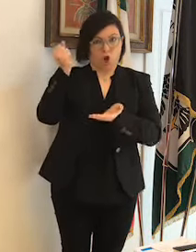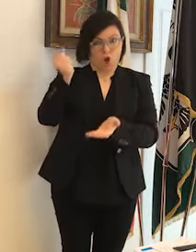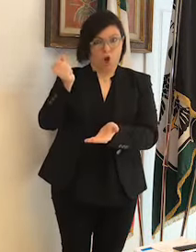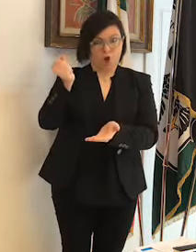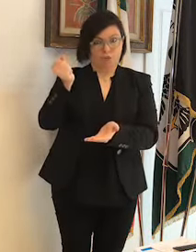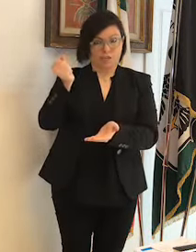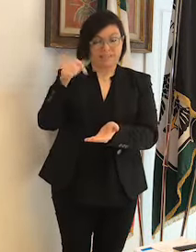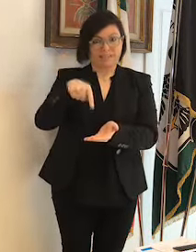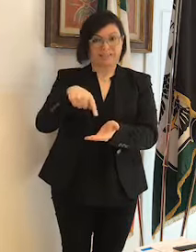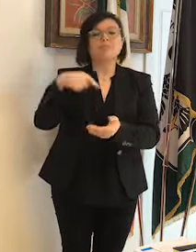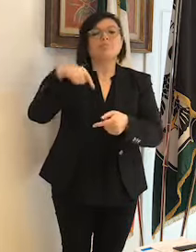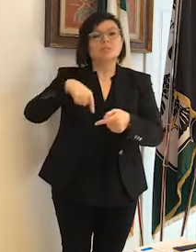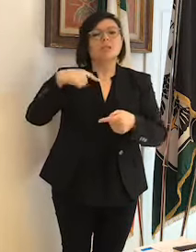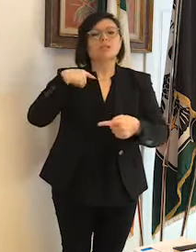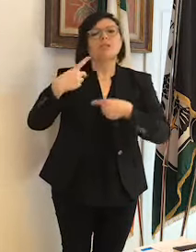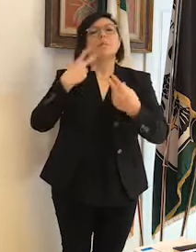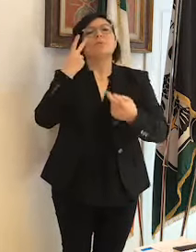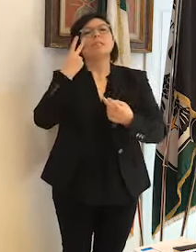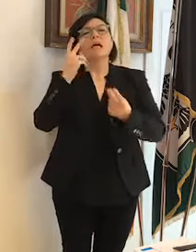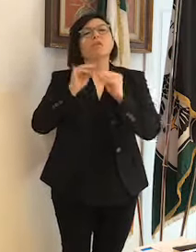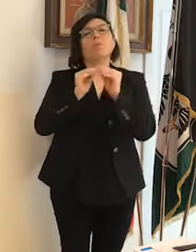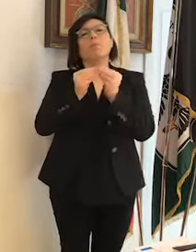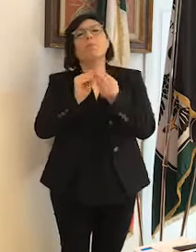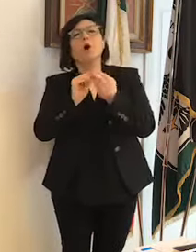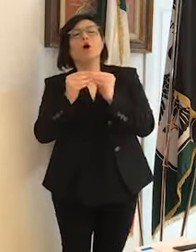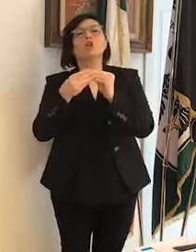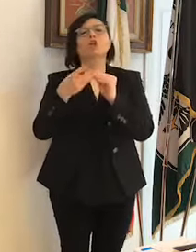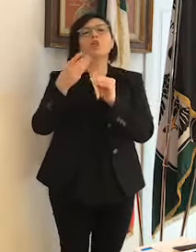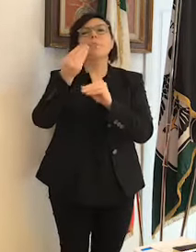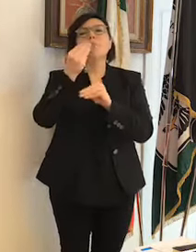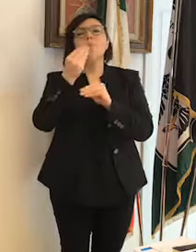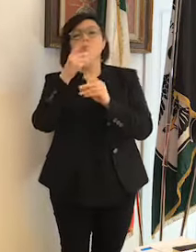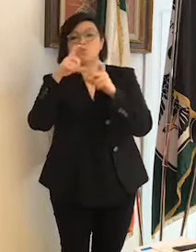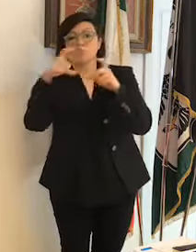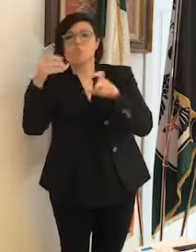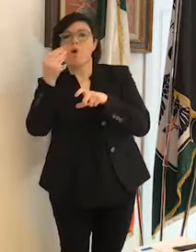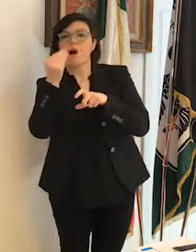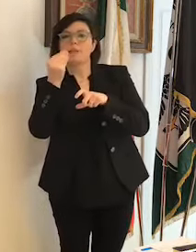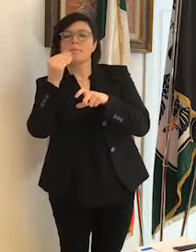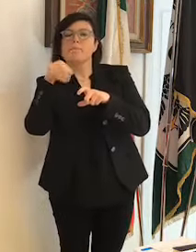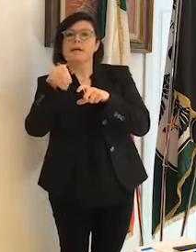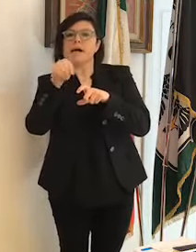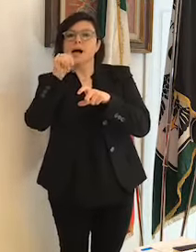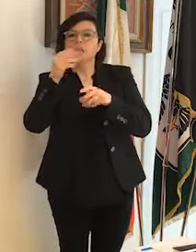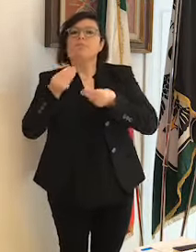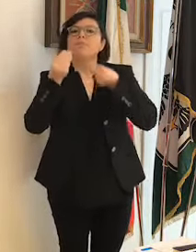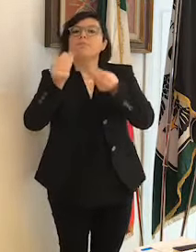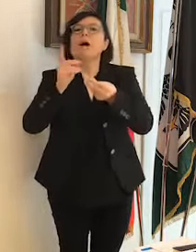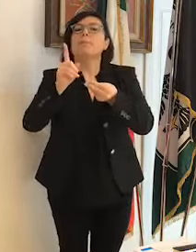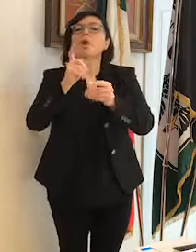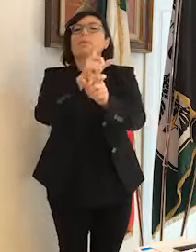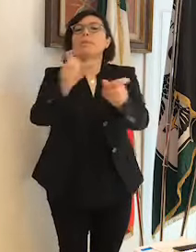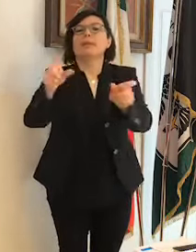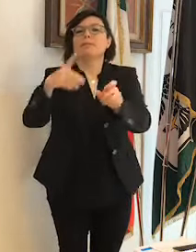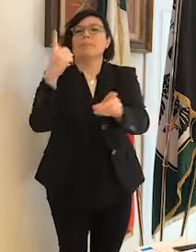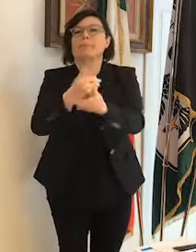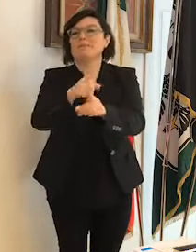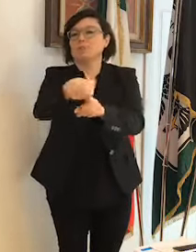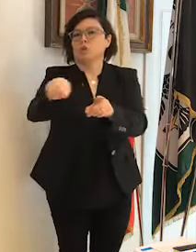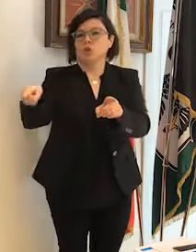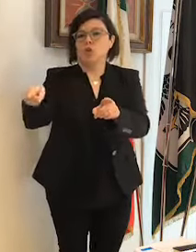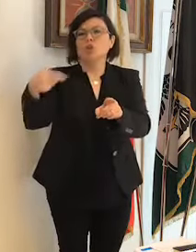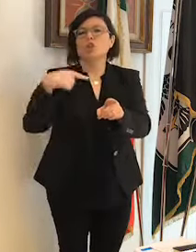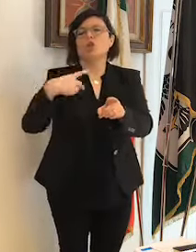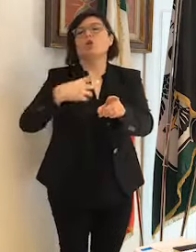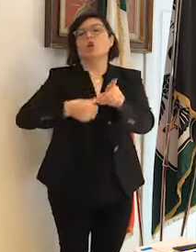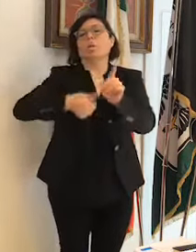affinché questi buoni vadano effettivamente alle persone che ne hanno bisogno. Io personalmente ho